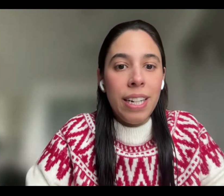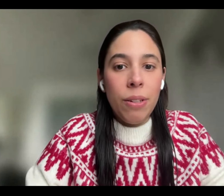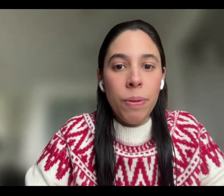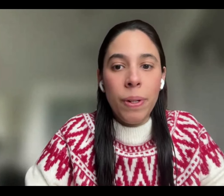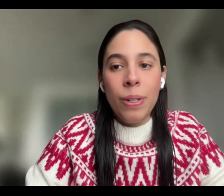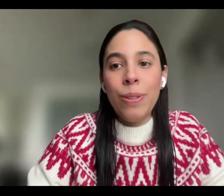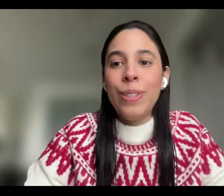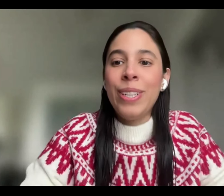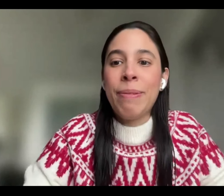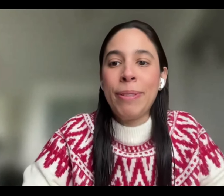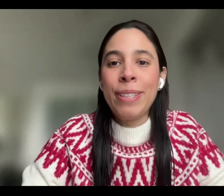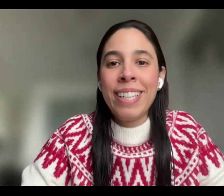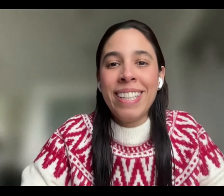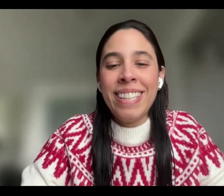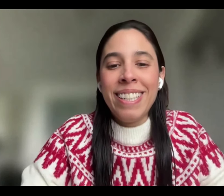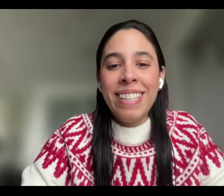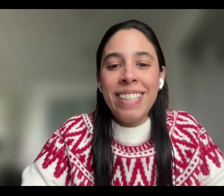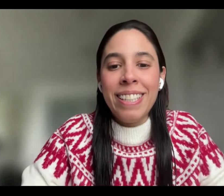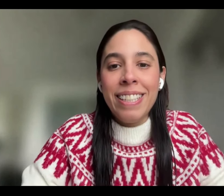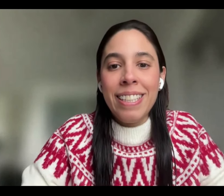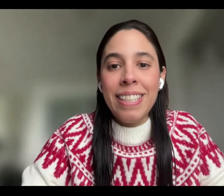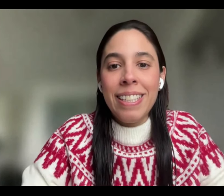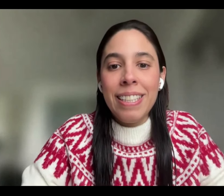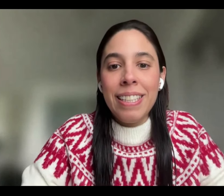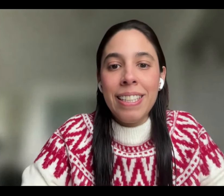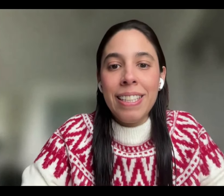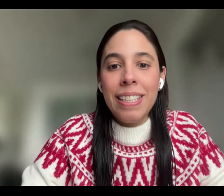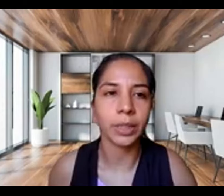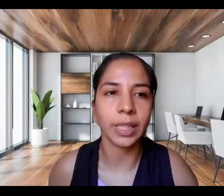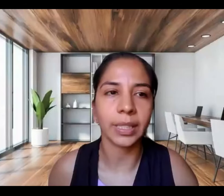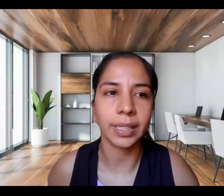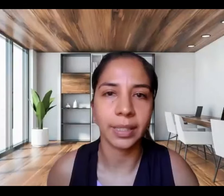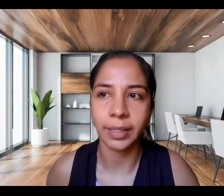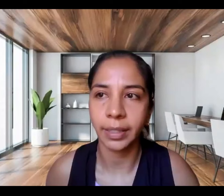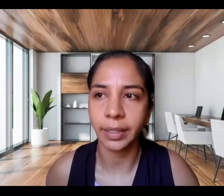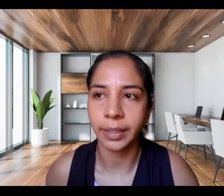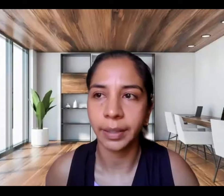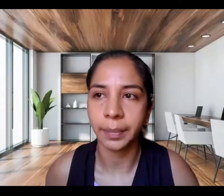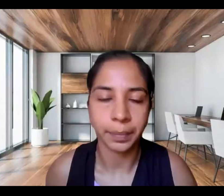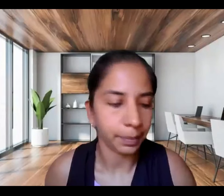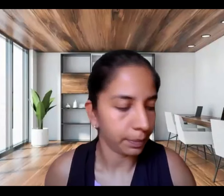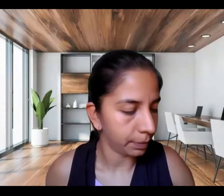Ya lo solucionamos. Vale, muchas gracias.